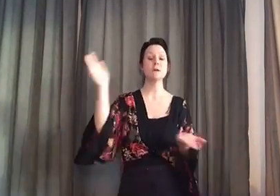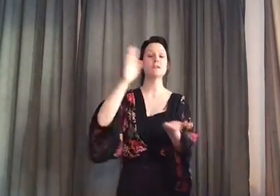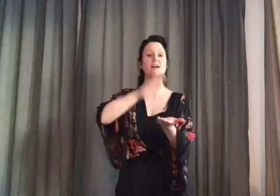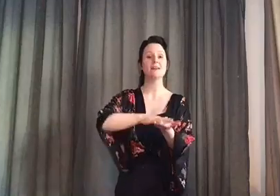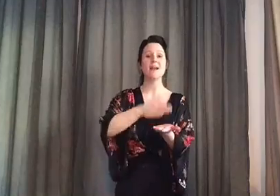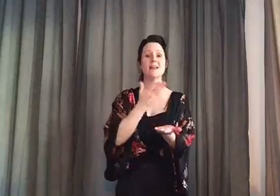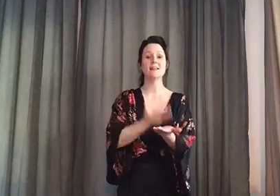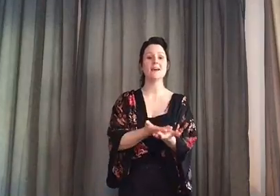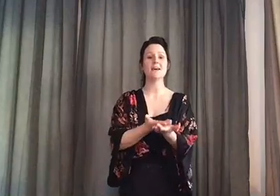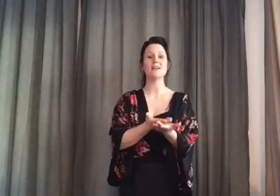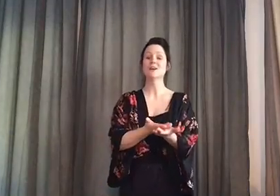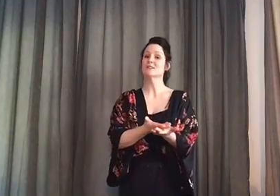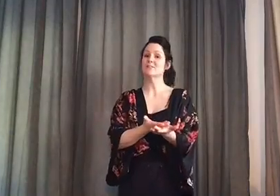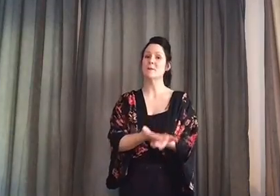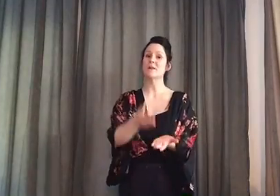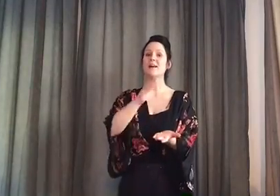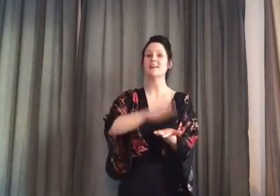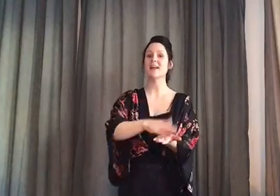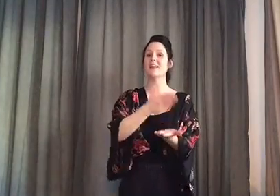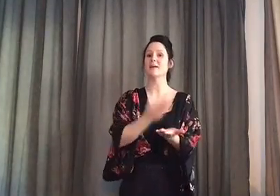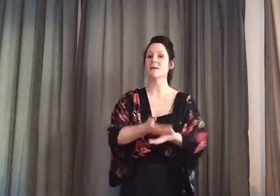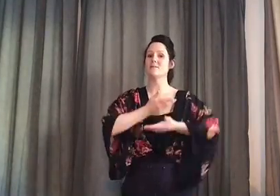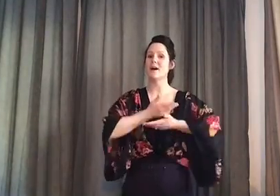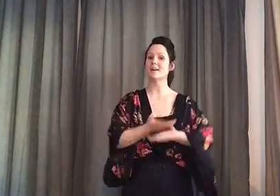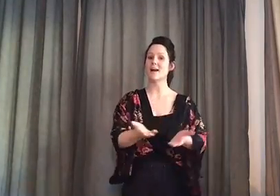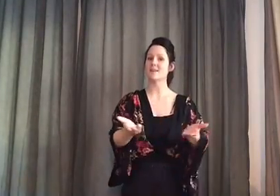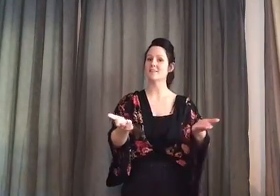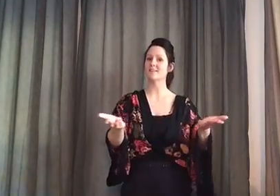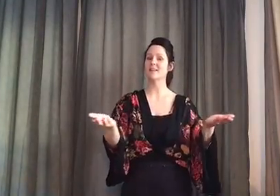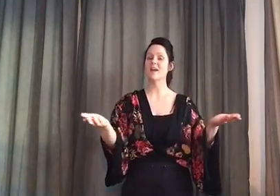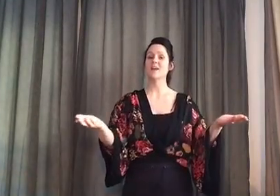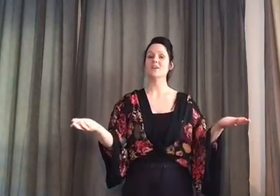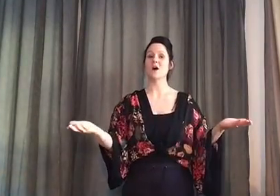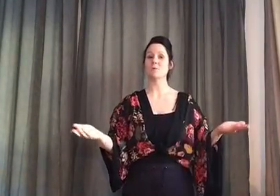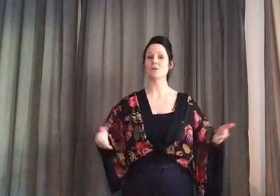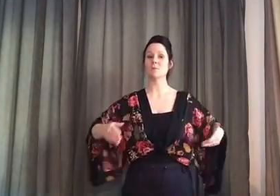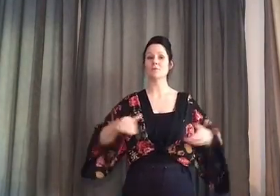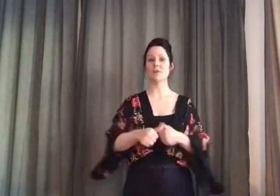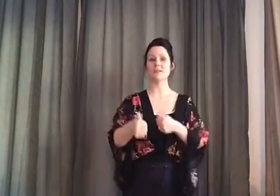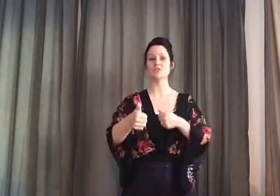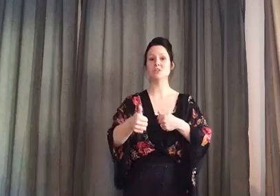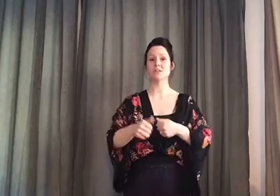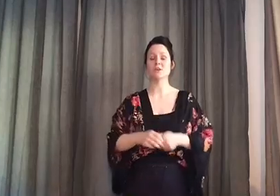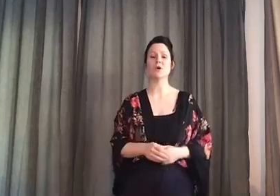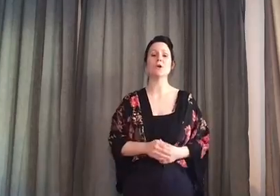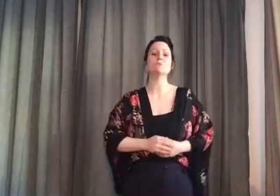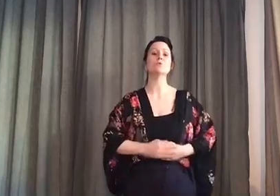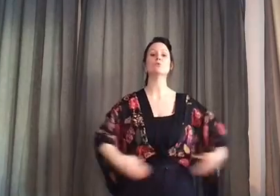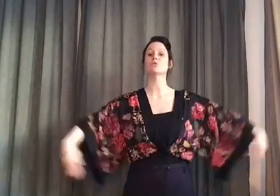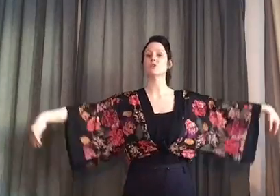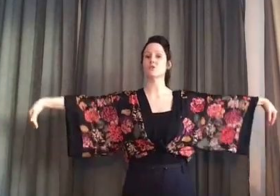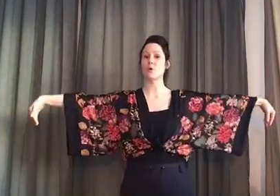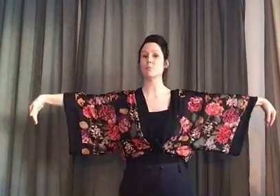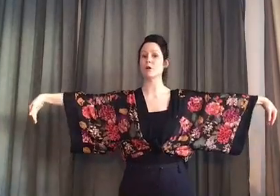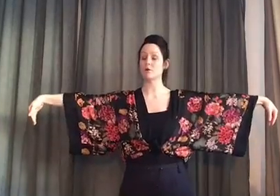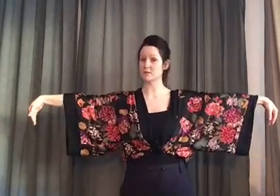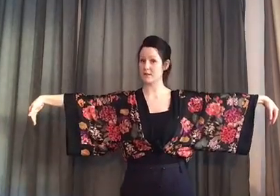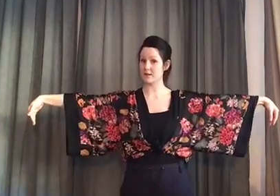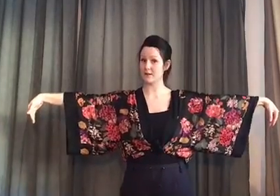byta grejer? Ska vi byta grejer med varann? Jag byter min fidget toy mot en roblox skin.